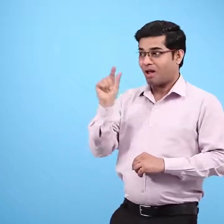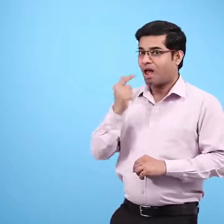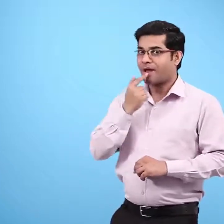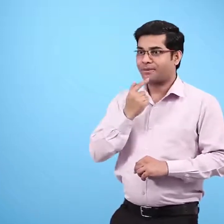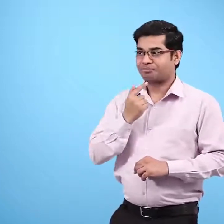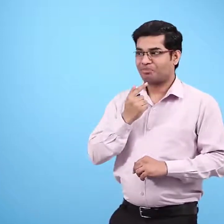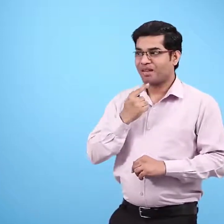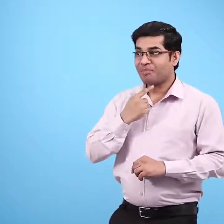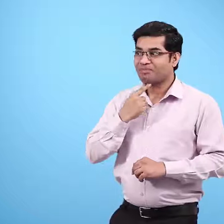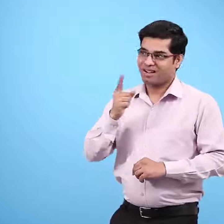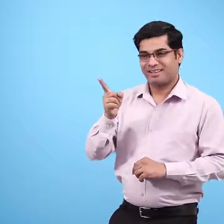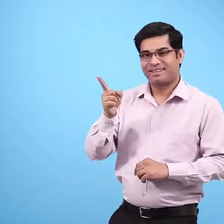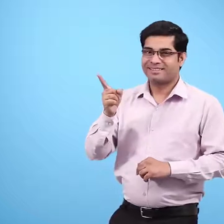तुम्हारे मुँमे पानी आ गया होगा